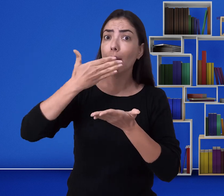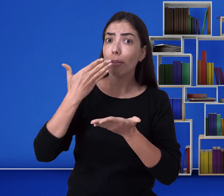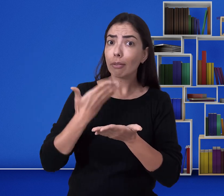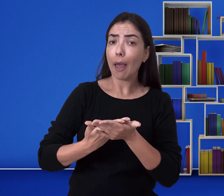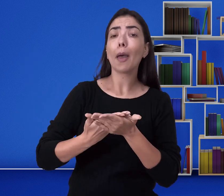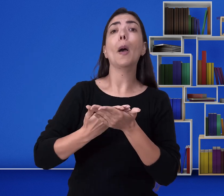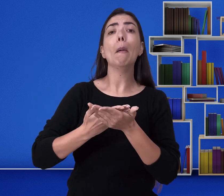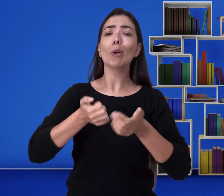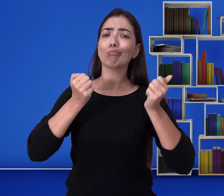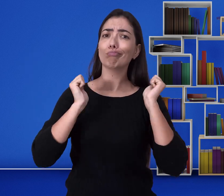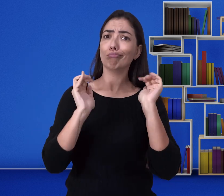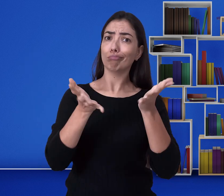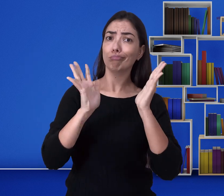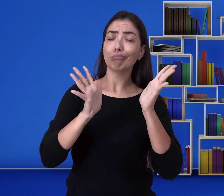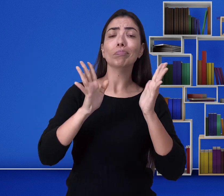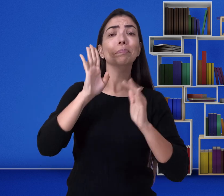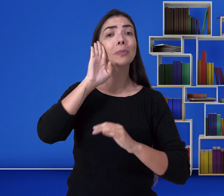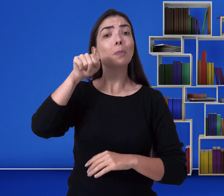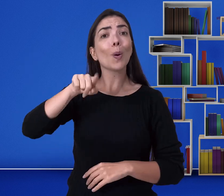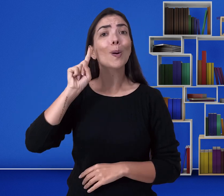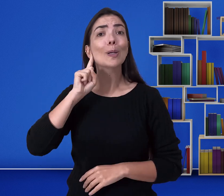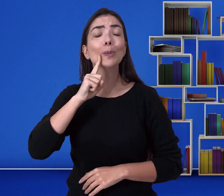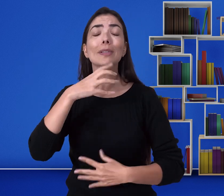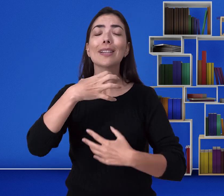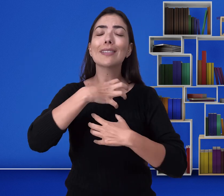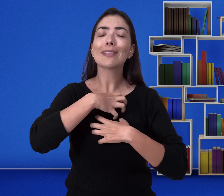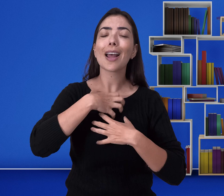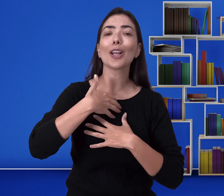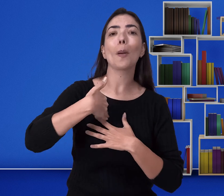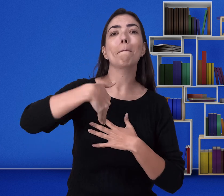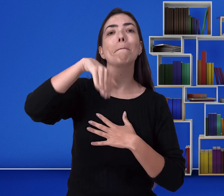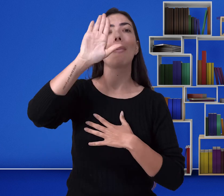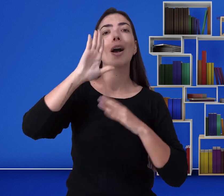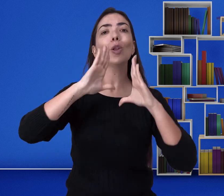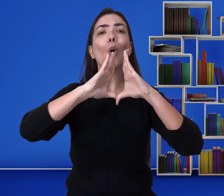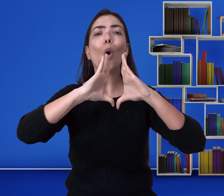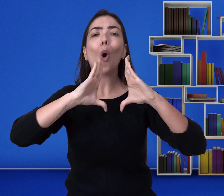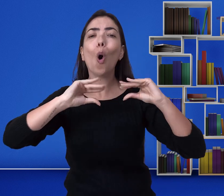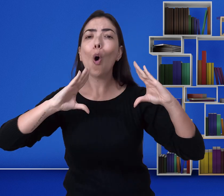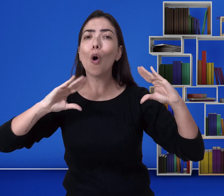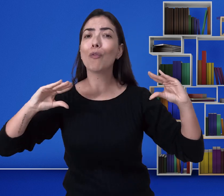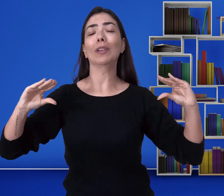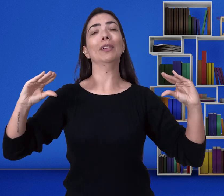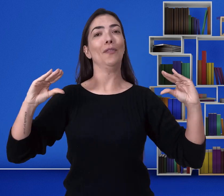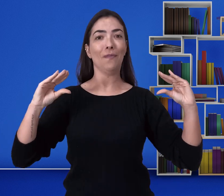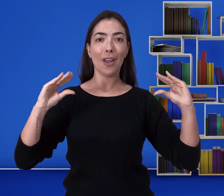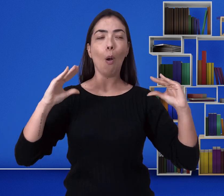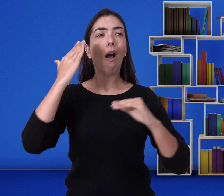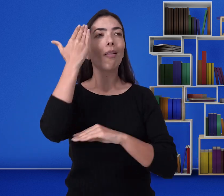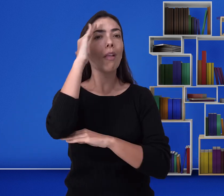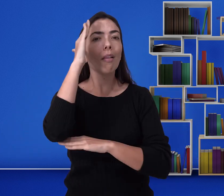que o surdo consiga se sentir mais confortável e compreenda claramente todas as explicações.